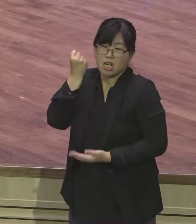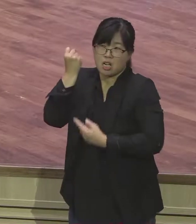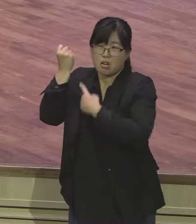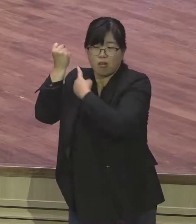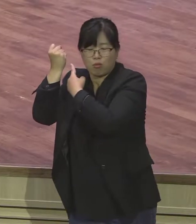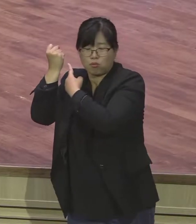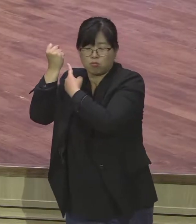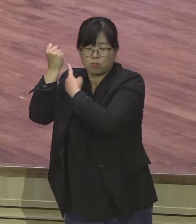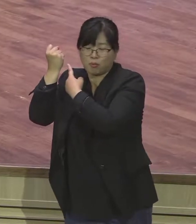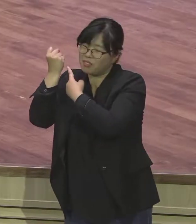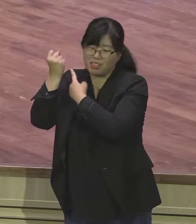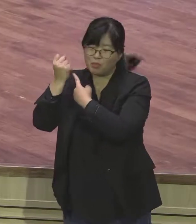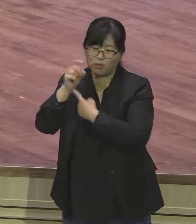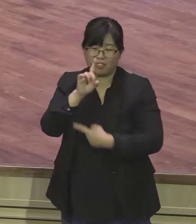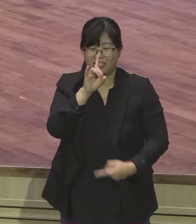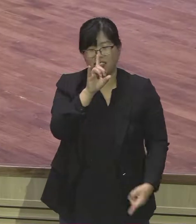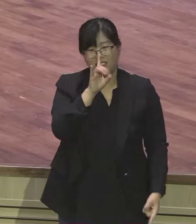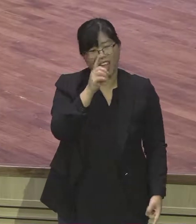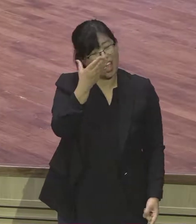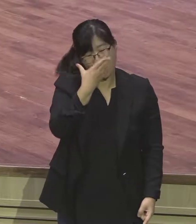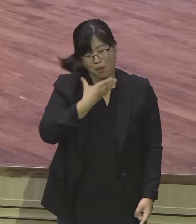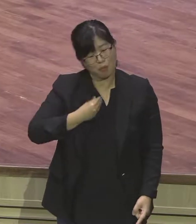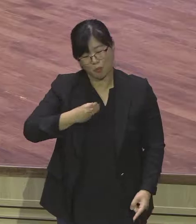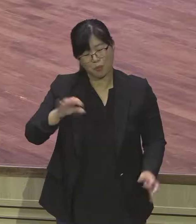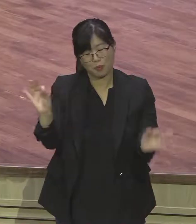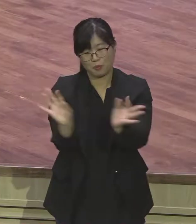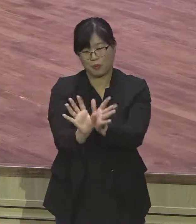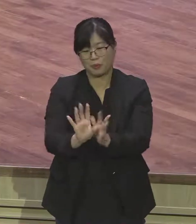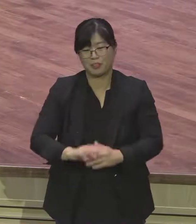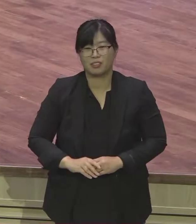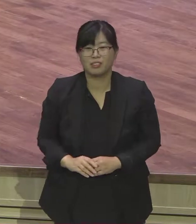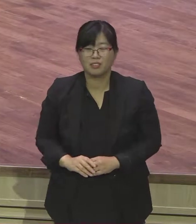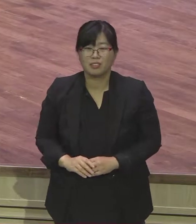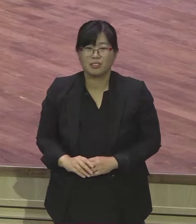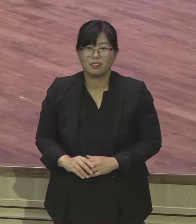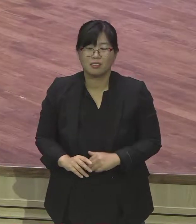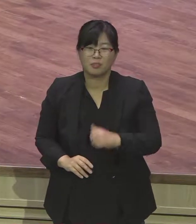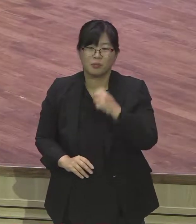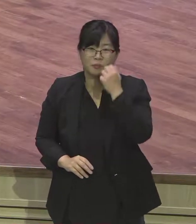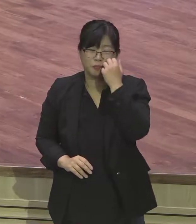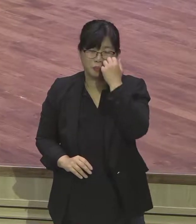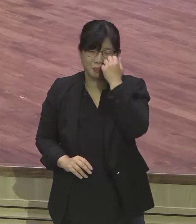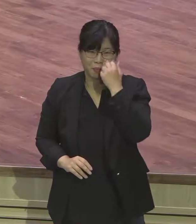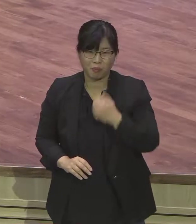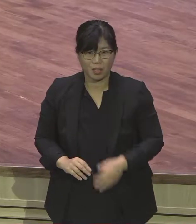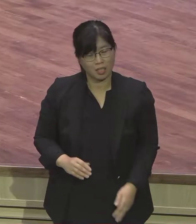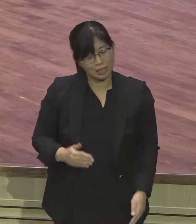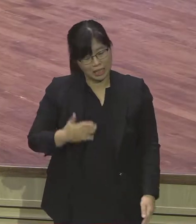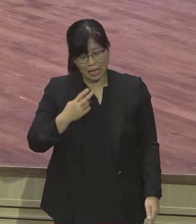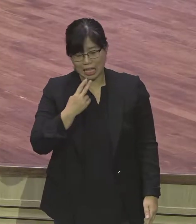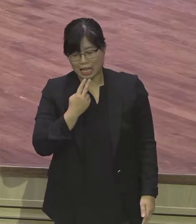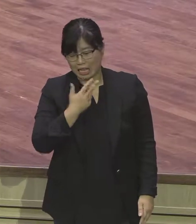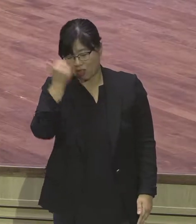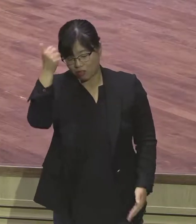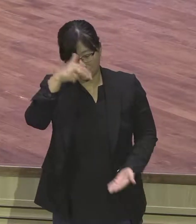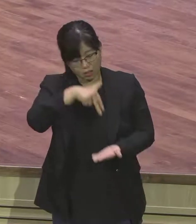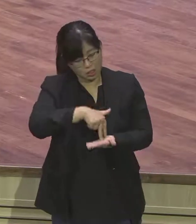절대 행복하지 않습니다 자 이런 형들의 모습에 요셉은 너무나 가슴이 아파 뭐라 그러세요